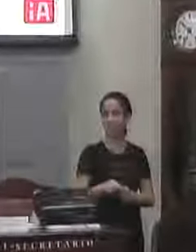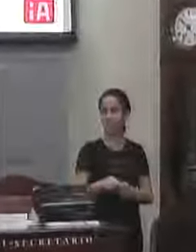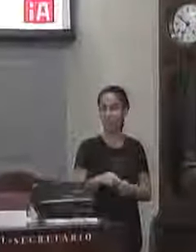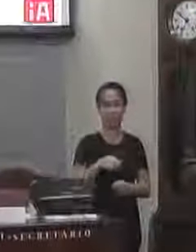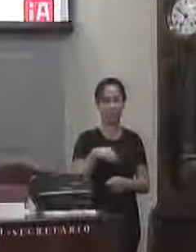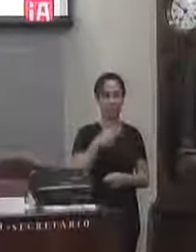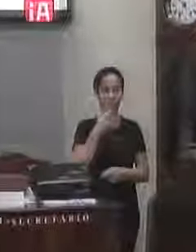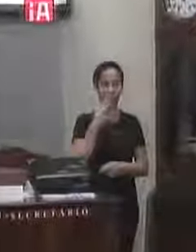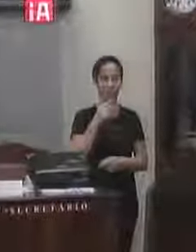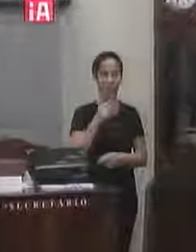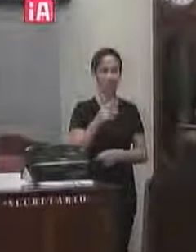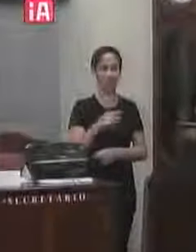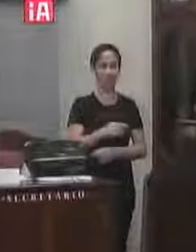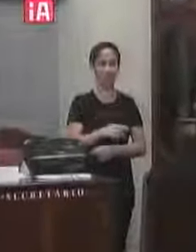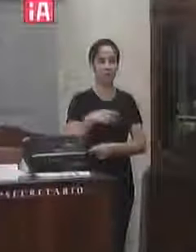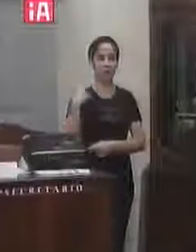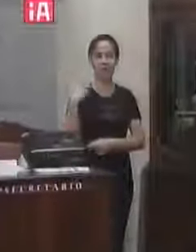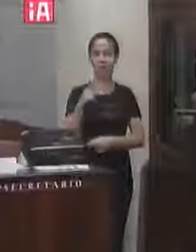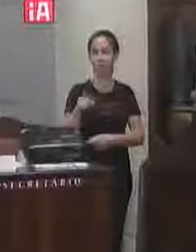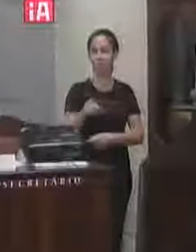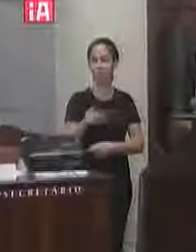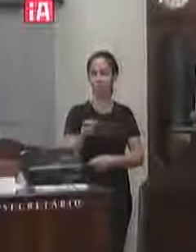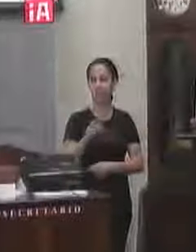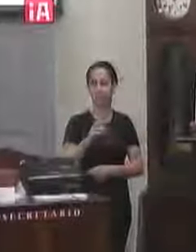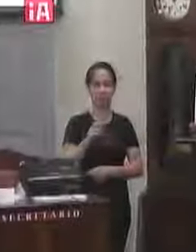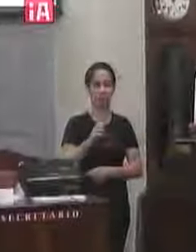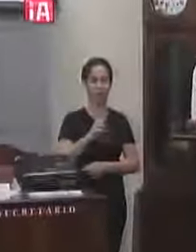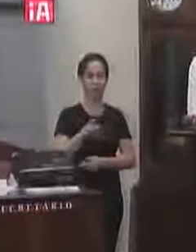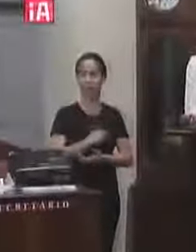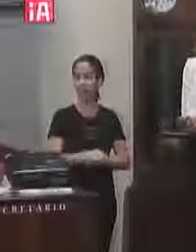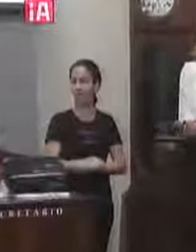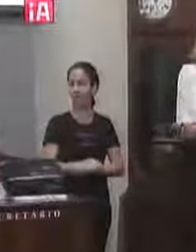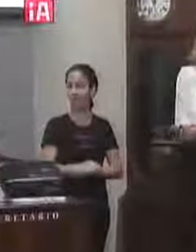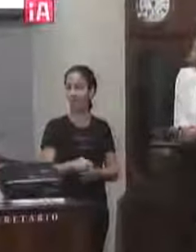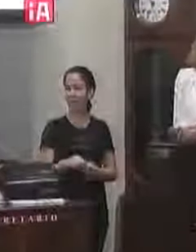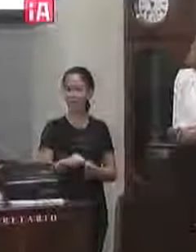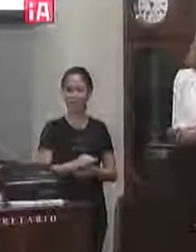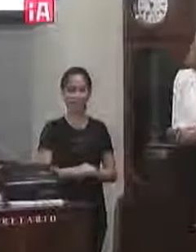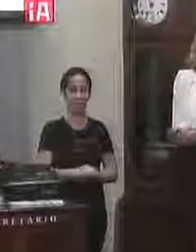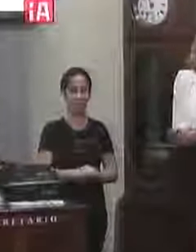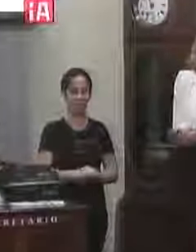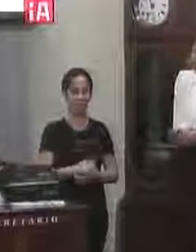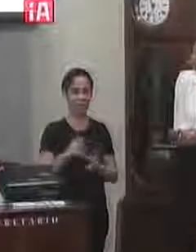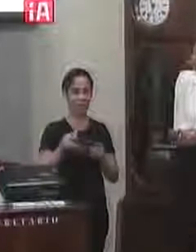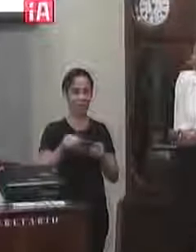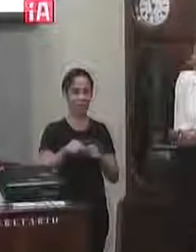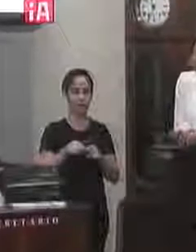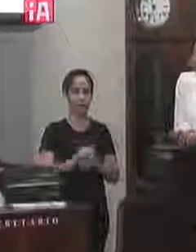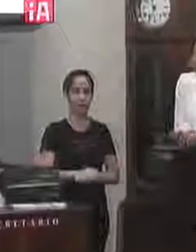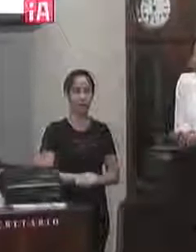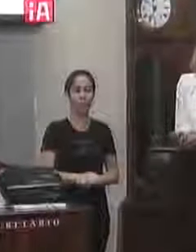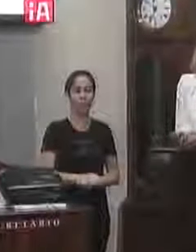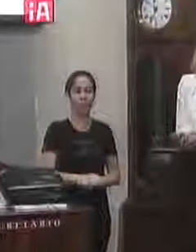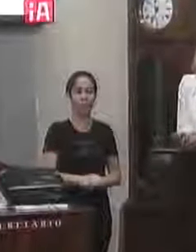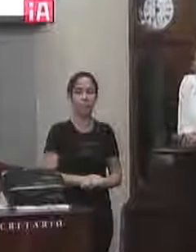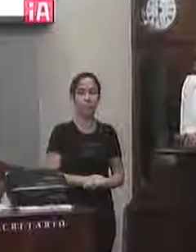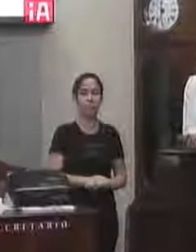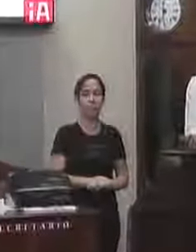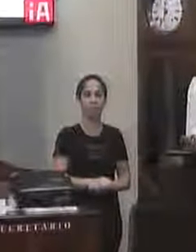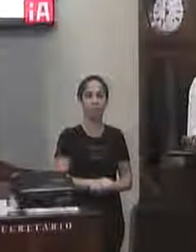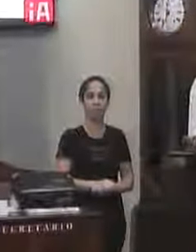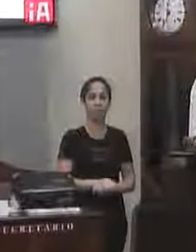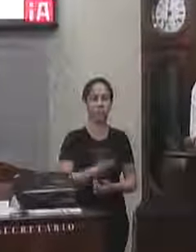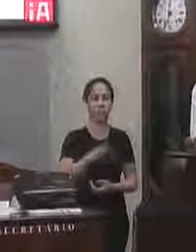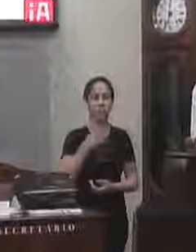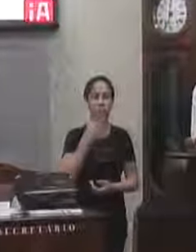as palavras do nobre vereador amigo Rafael as minhas palavras eu já